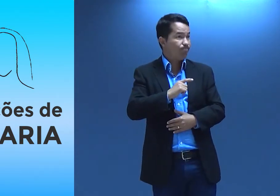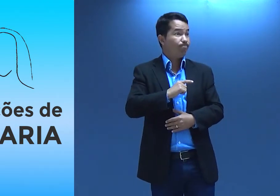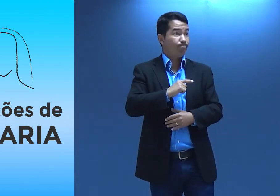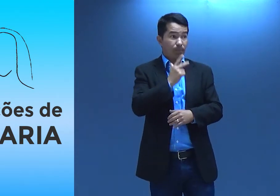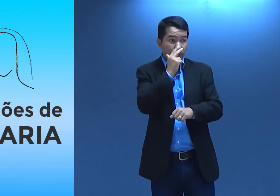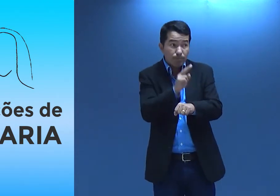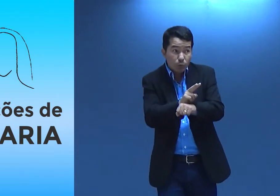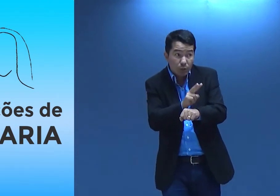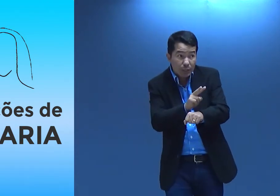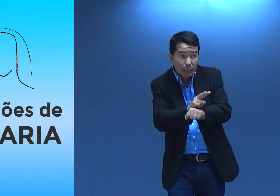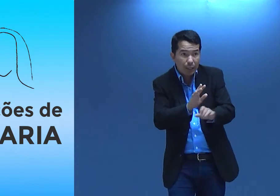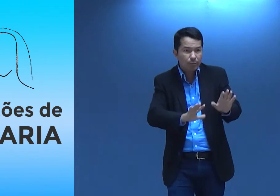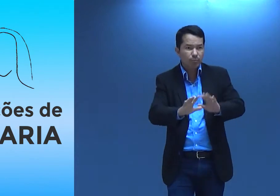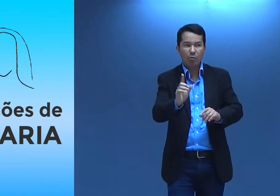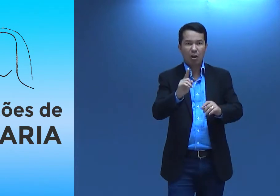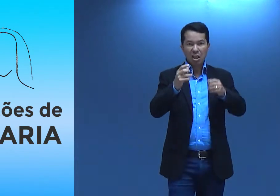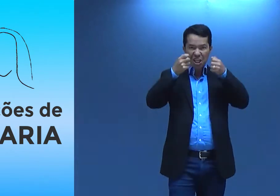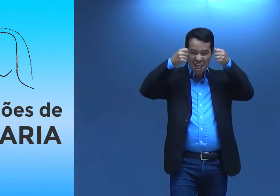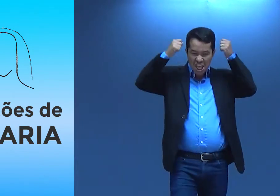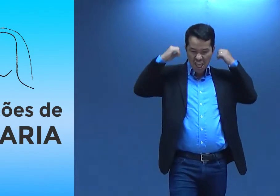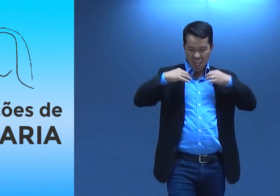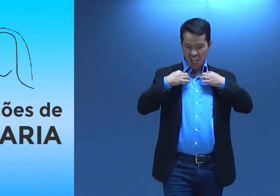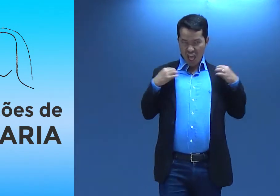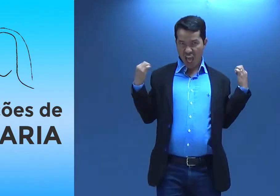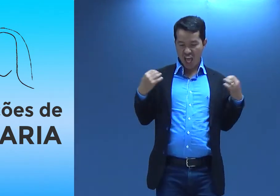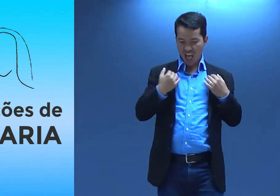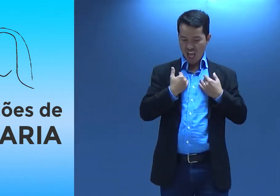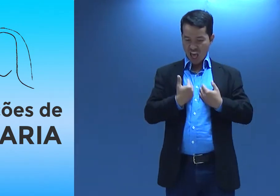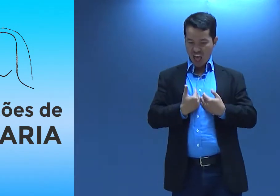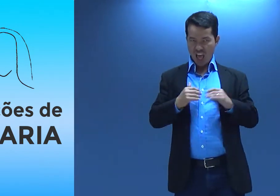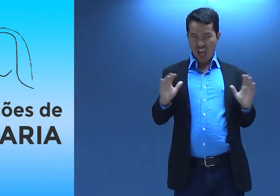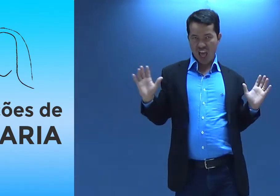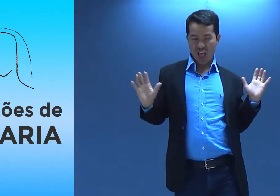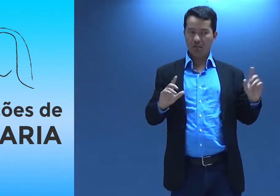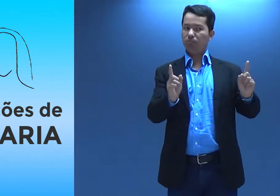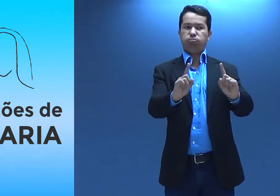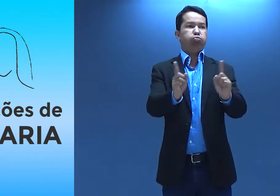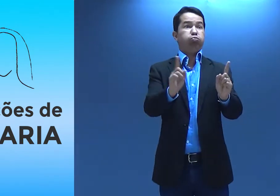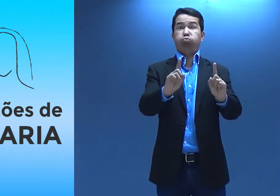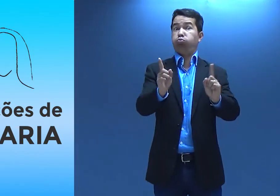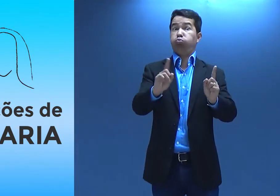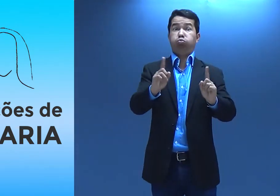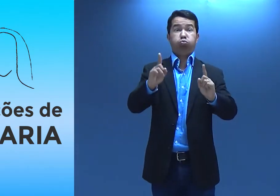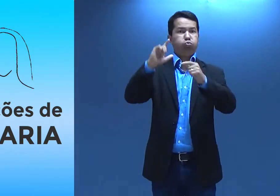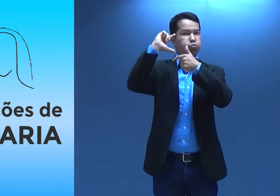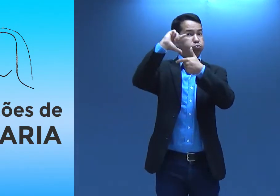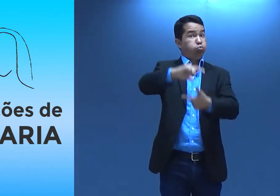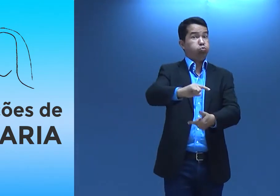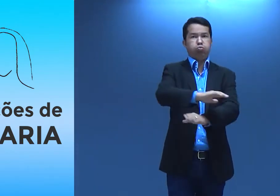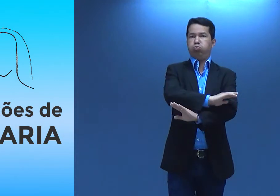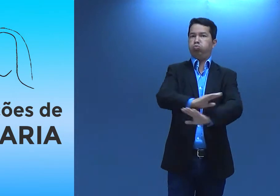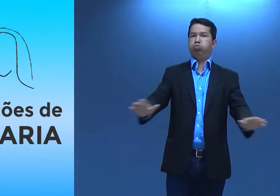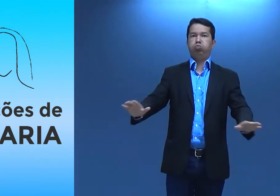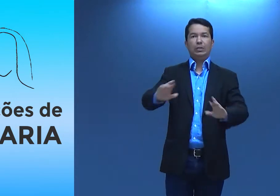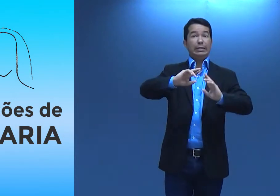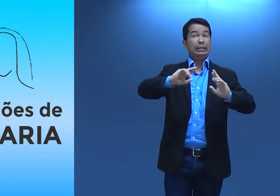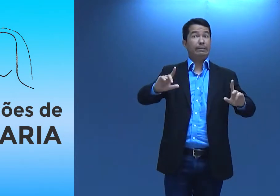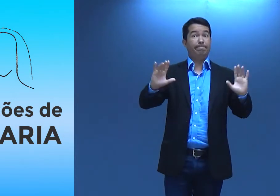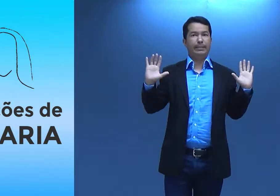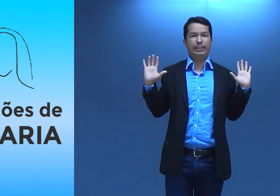vergonha, ela se escondia ali, ela não podia expor o seu rosto, o seu corpo. De maneira nenhuma, essa tradição